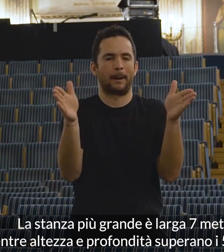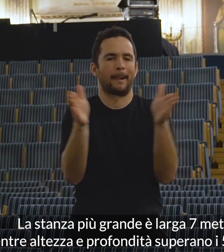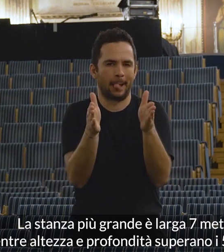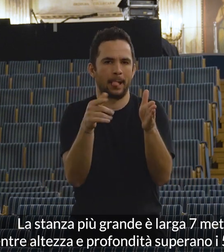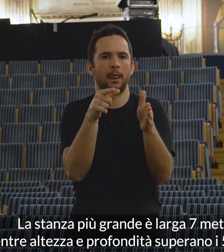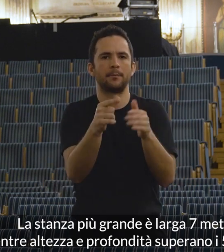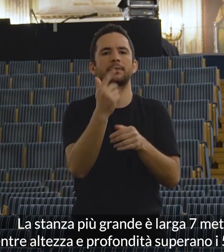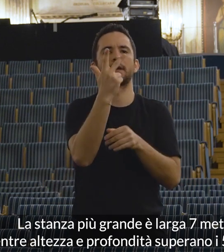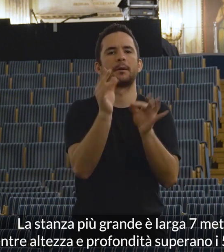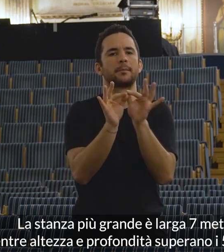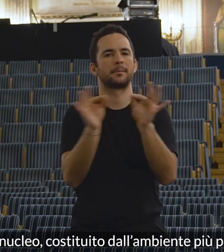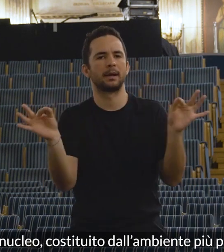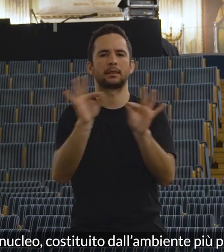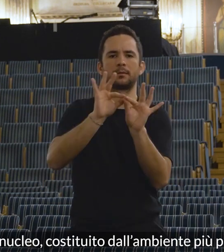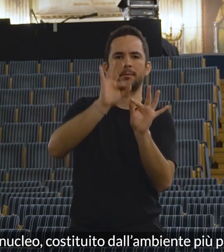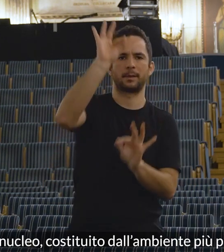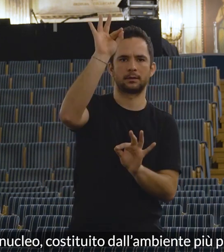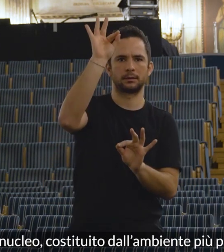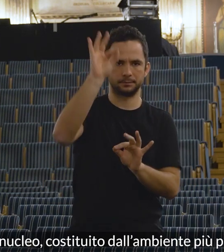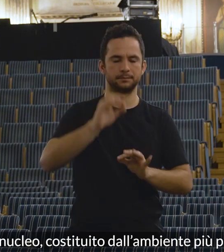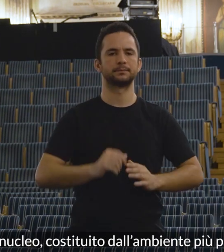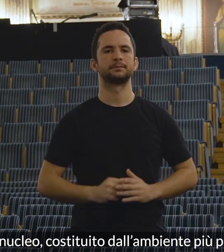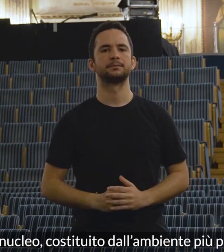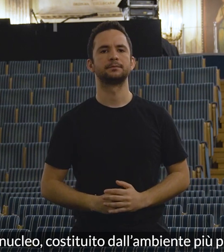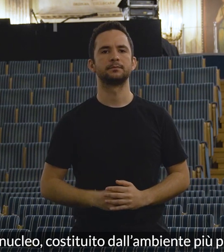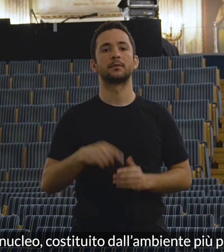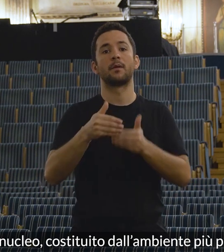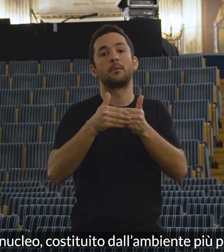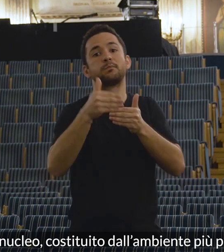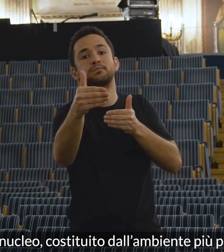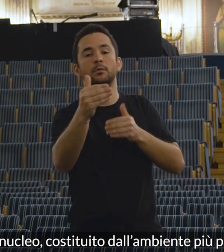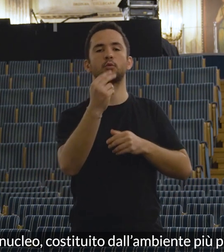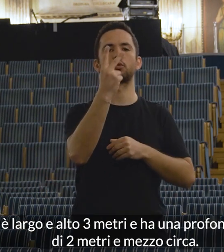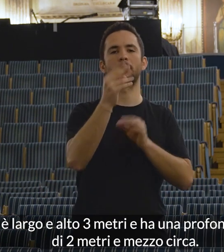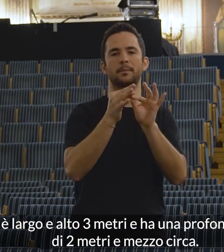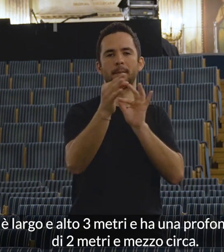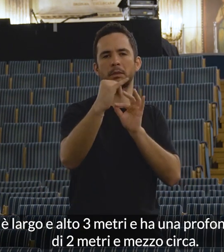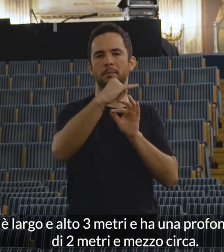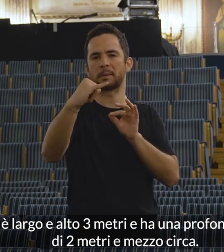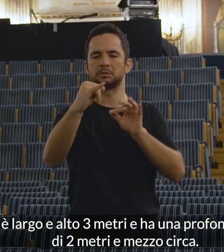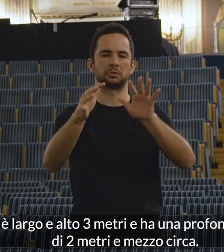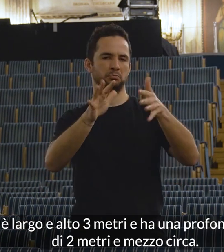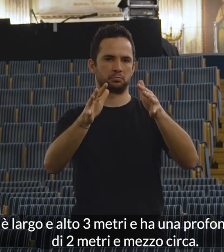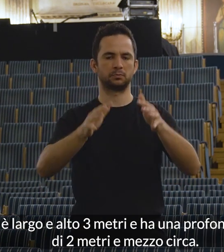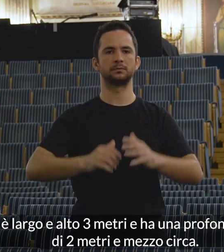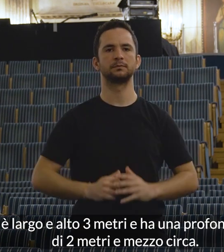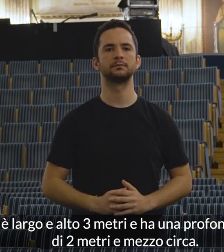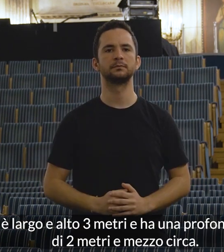metri. Il nucleo, costituito dall'ambiente più piccolo, è largo e alto tre metri e ha una